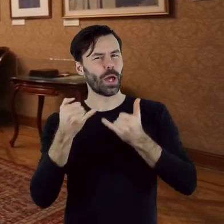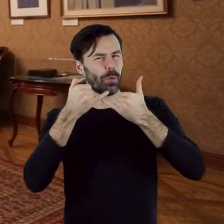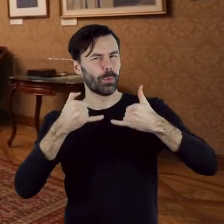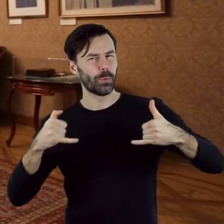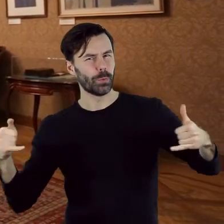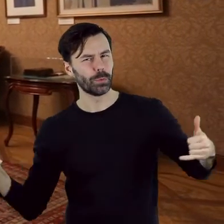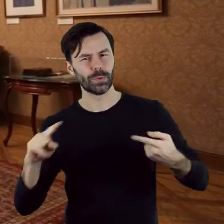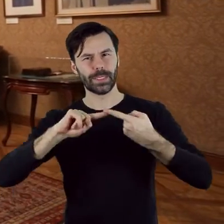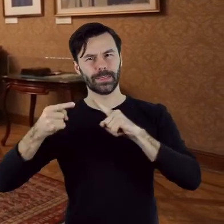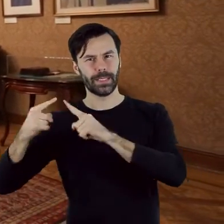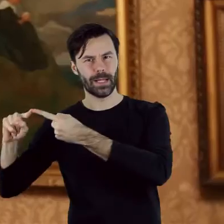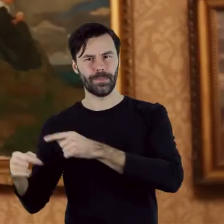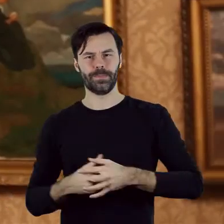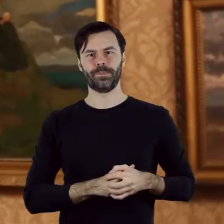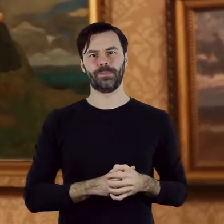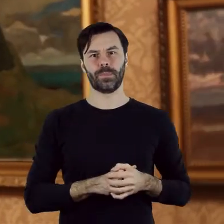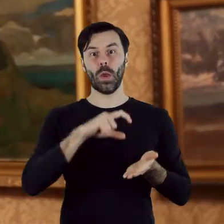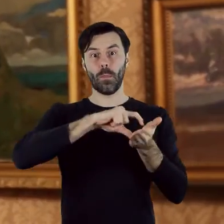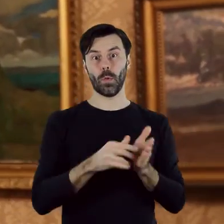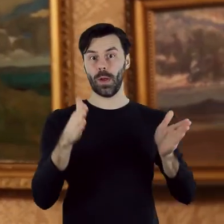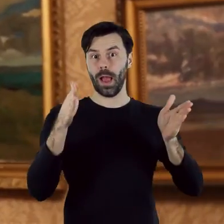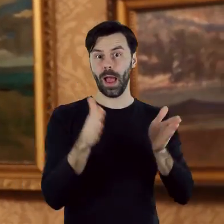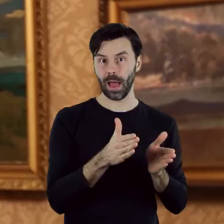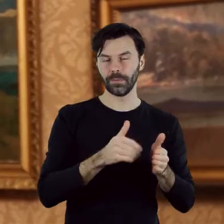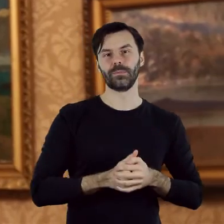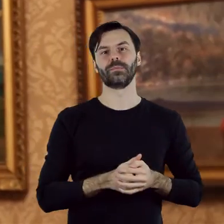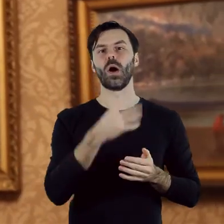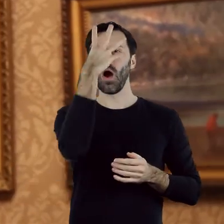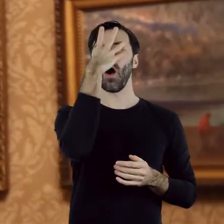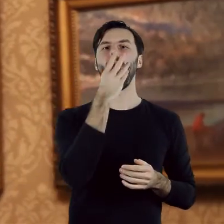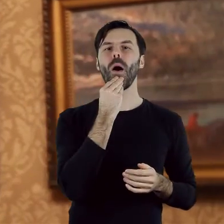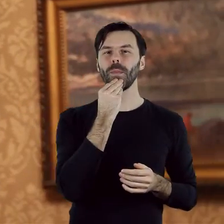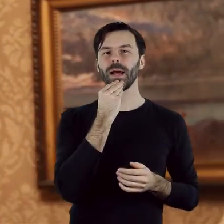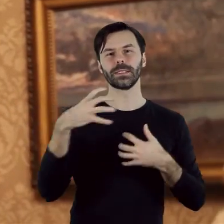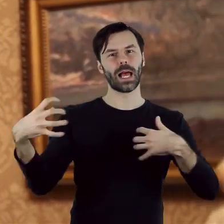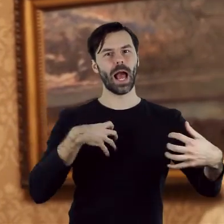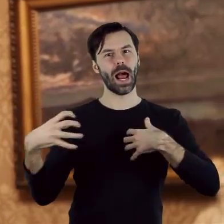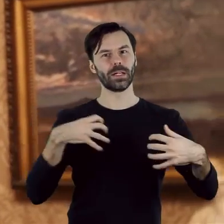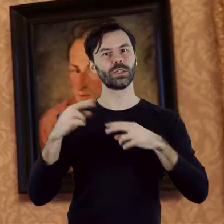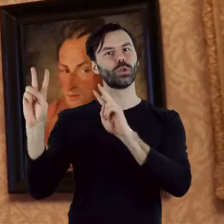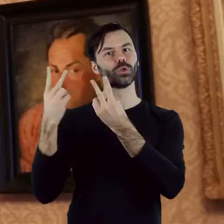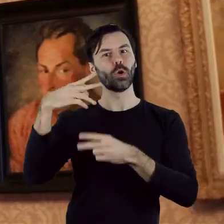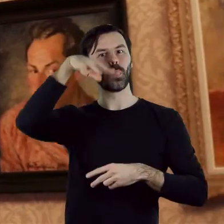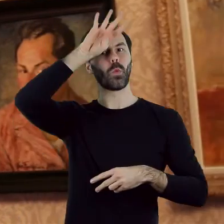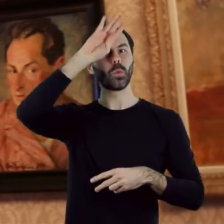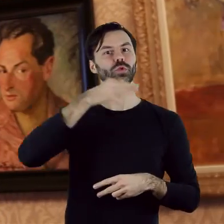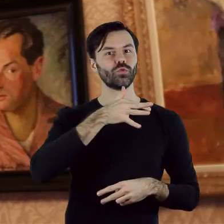stylistyk artystycznych. W saloniku bordowym prezentowane są obrazy artystów łódzkich pochodzenia żydowskiego